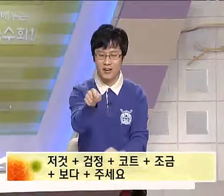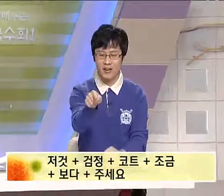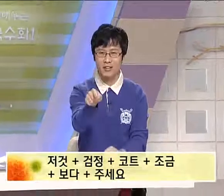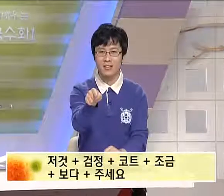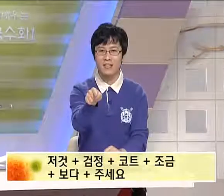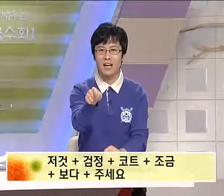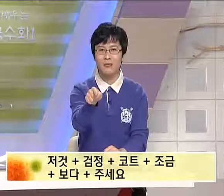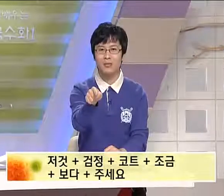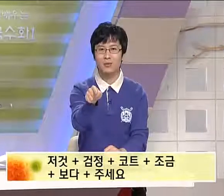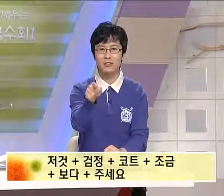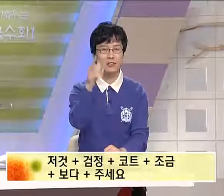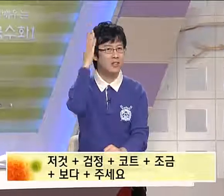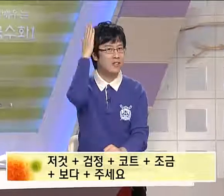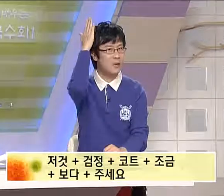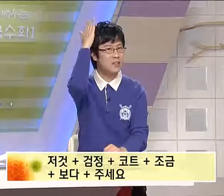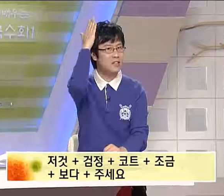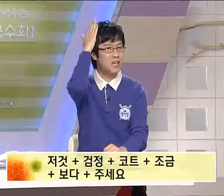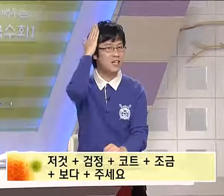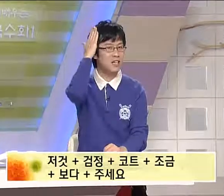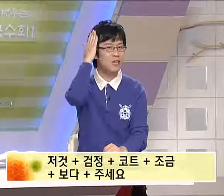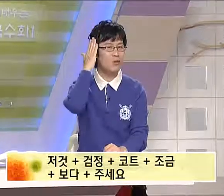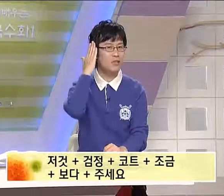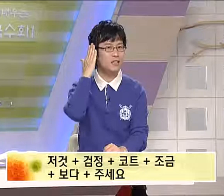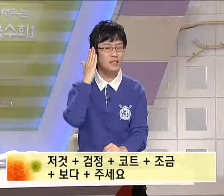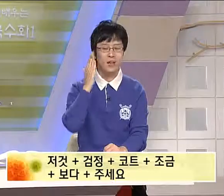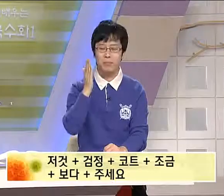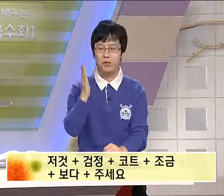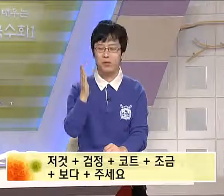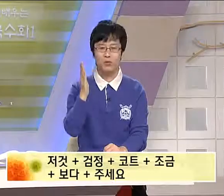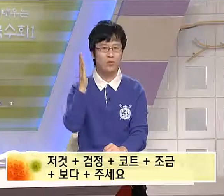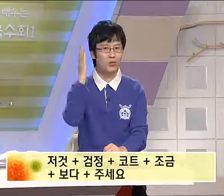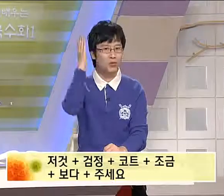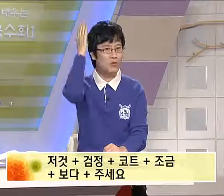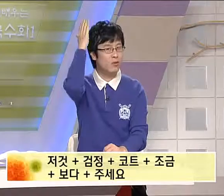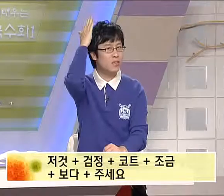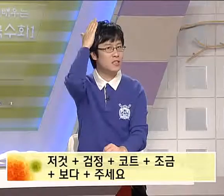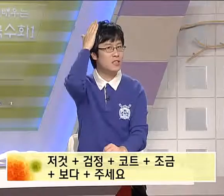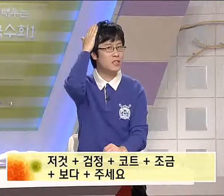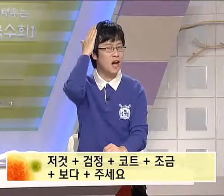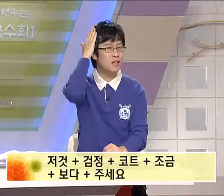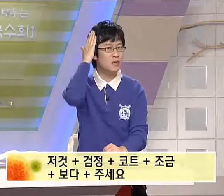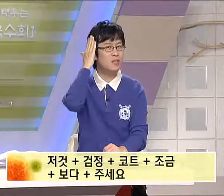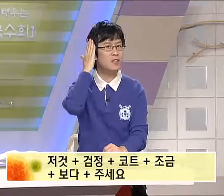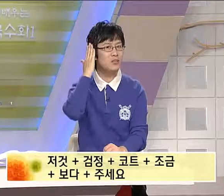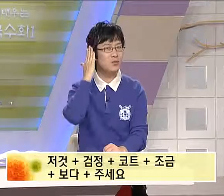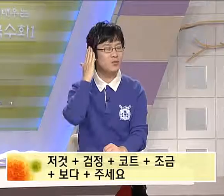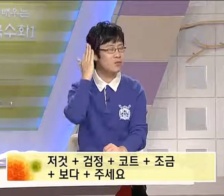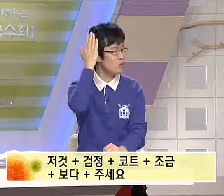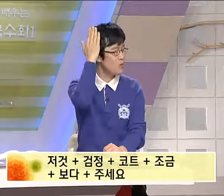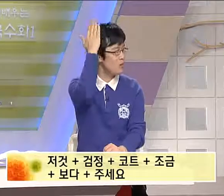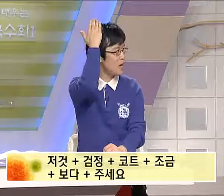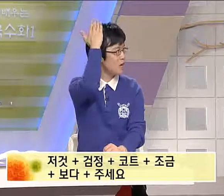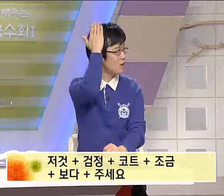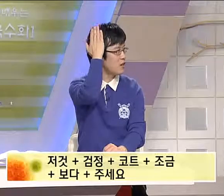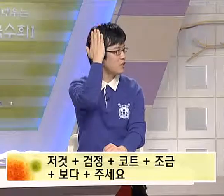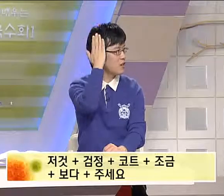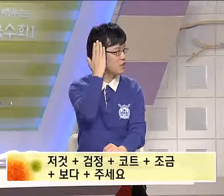저 까만 코트. 검정색이라는 수화는 편 오른손으로 머리를 이렇게 아래로 쓰다듬어 주시면 됩니다. 검정,